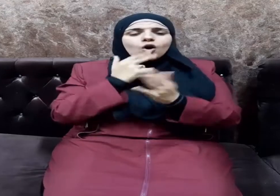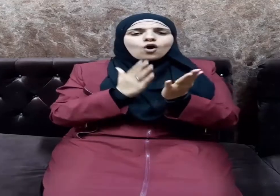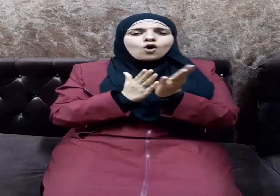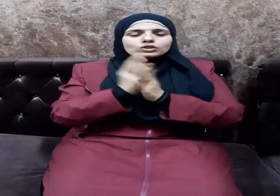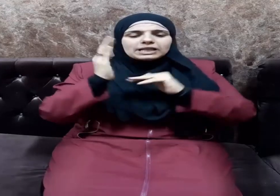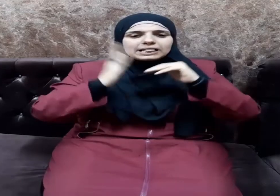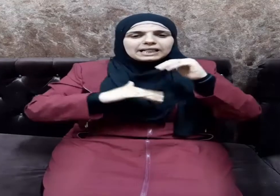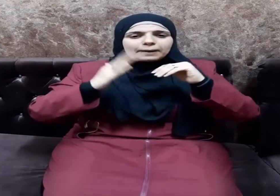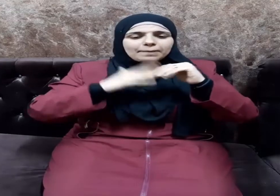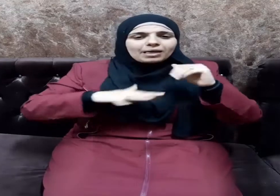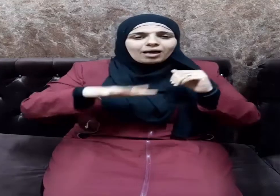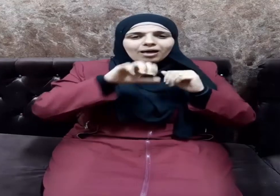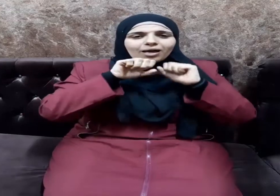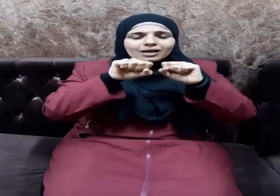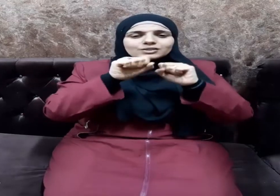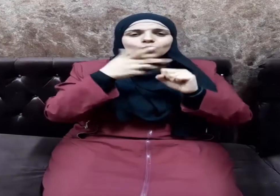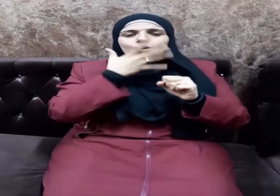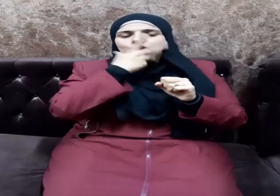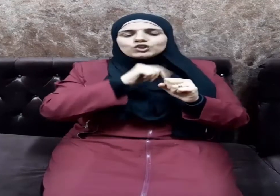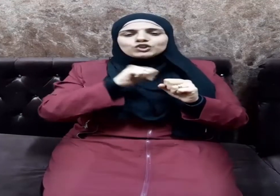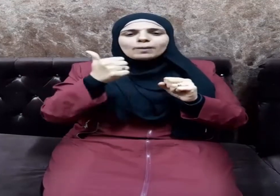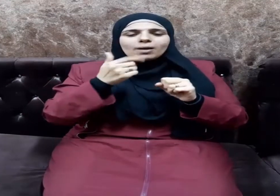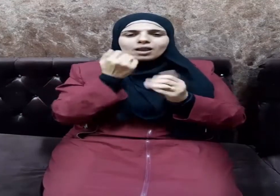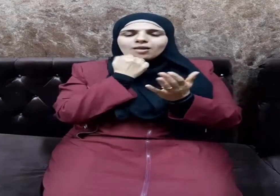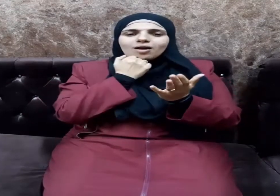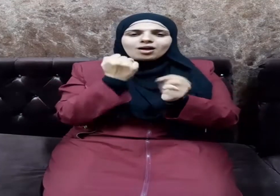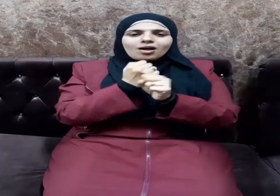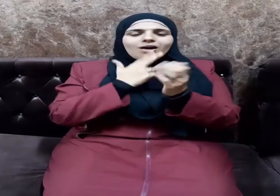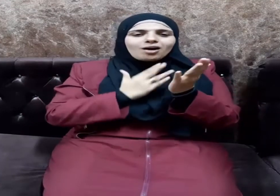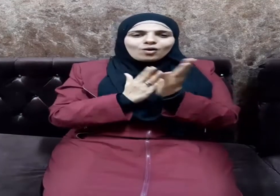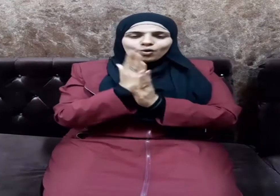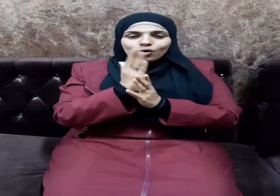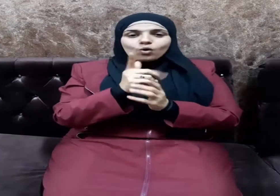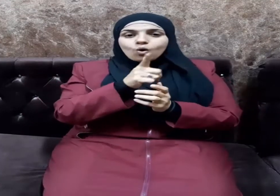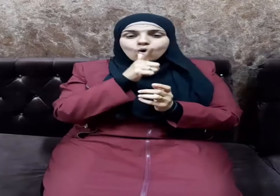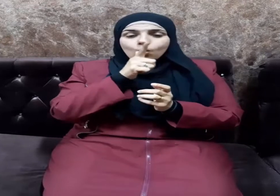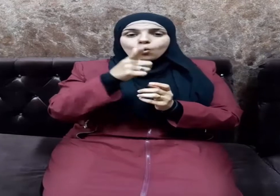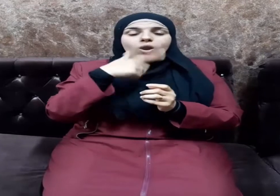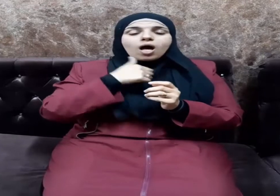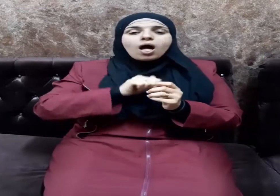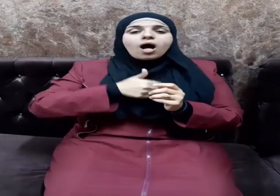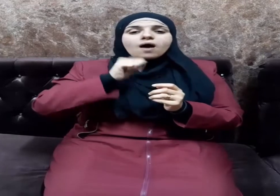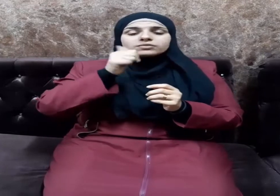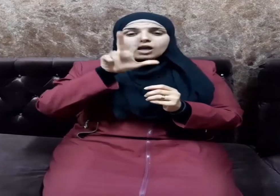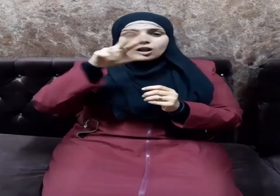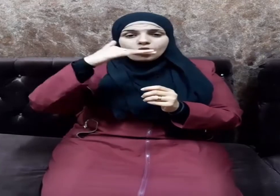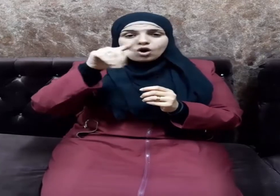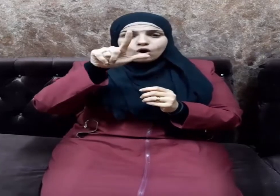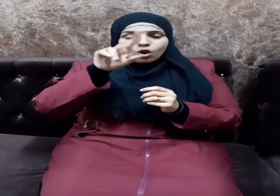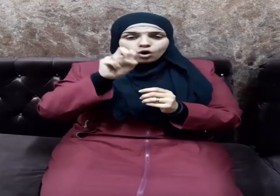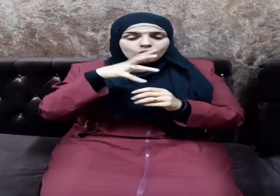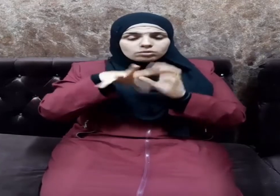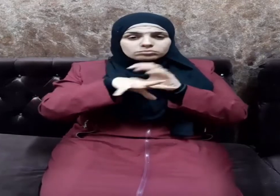التربية وجميل الخلق وقد قيل حسن الخلق شيء هي